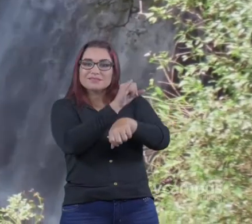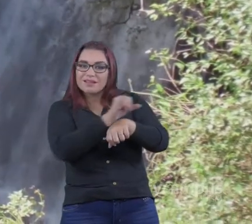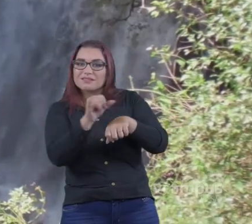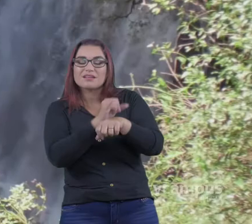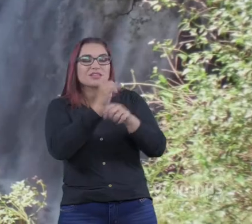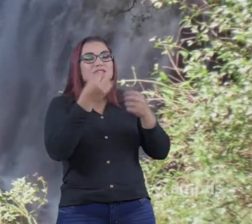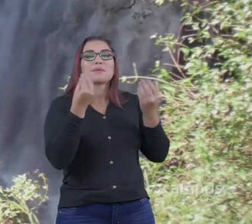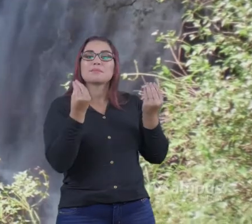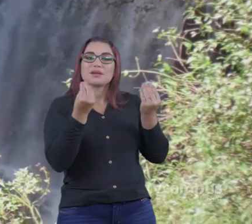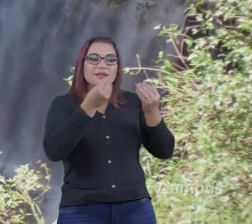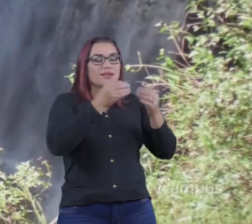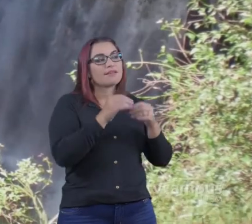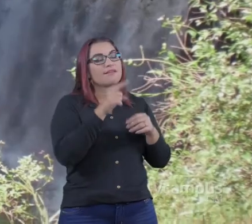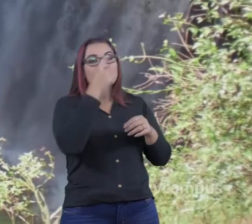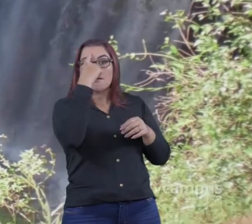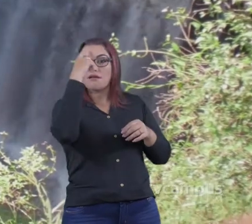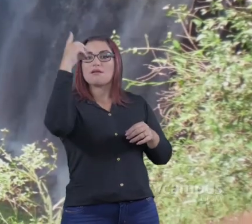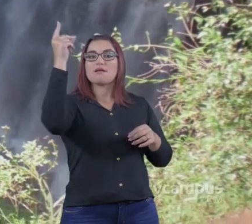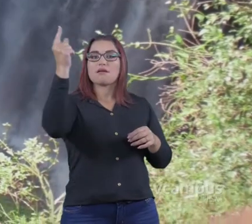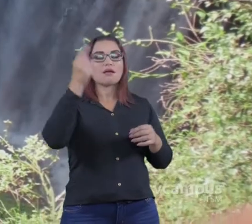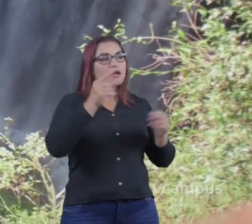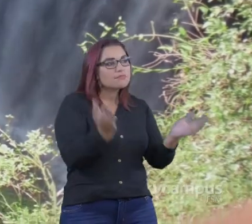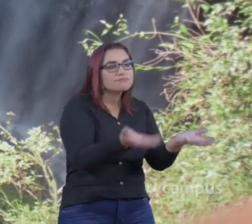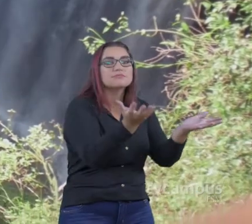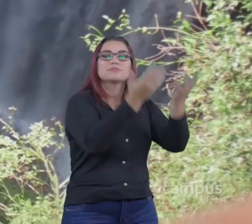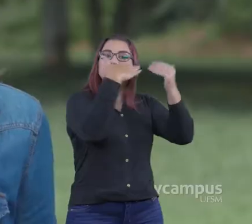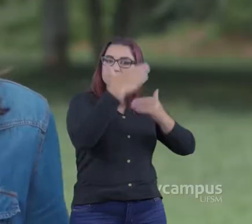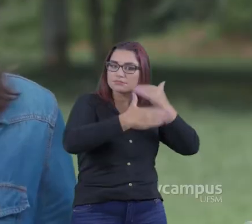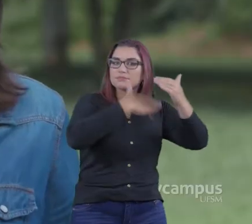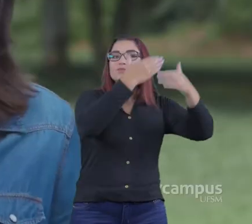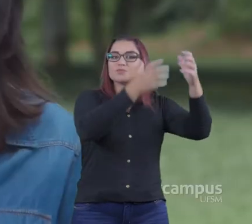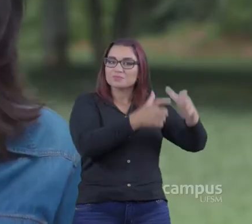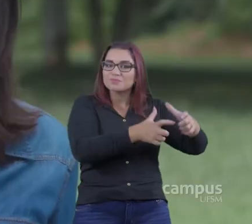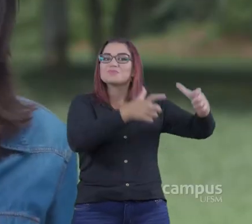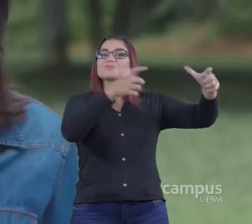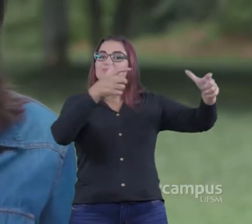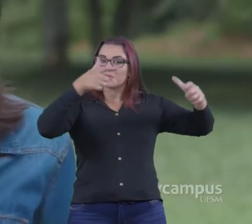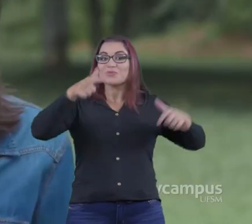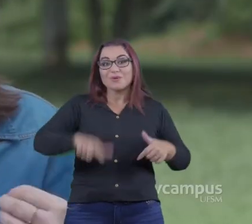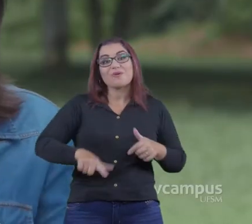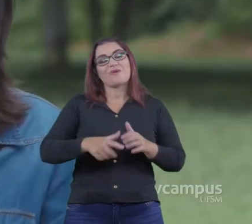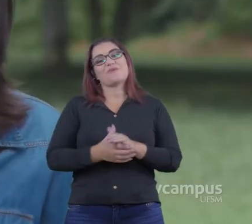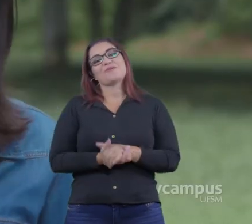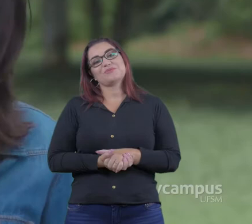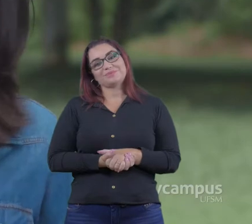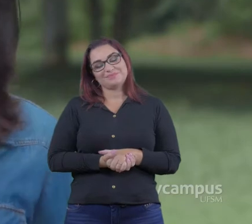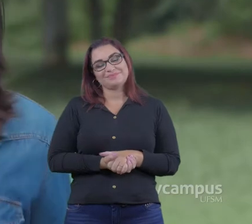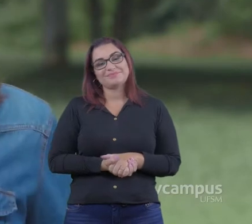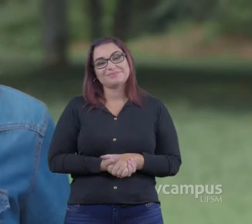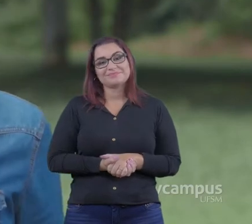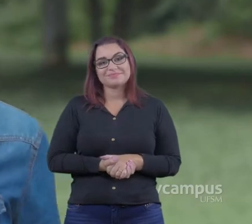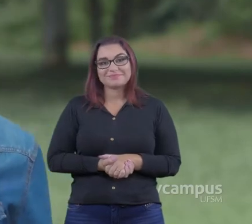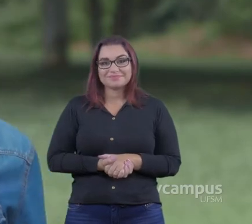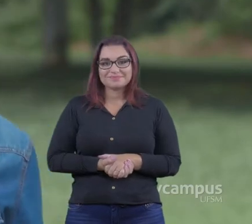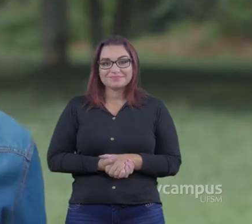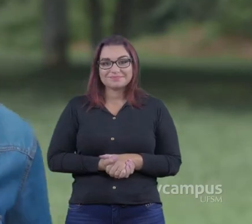inovadora, diferente Para tentar encontrar alternativas que complementem as suas formas de desenvolvimento